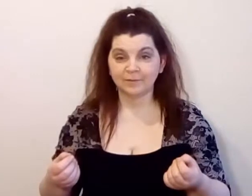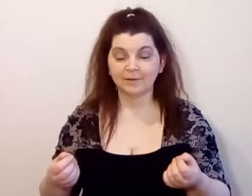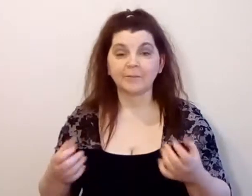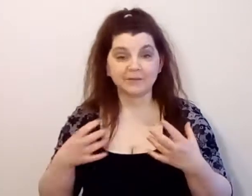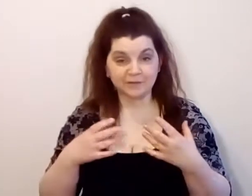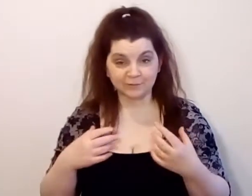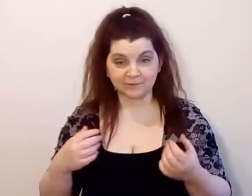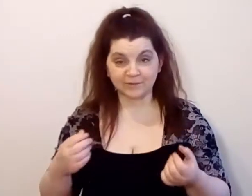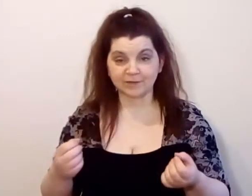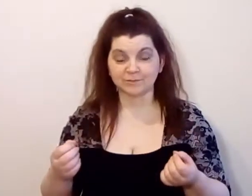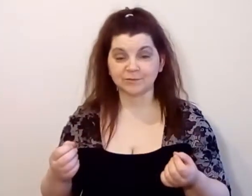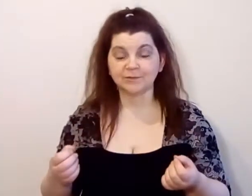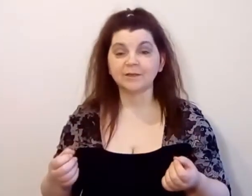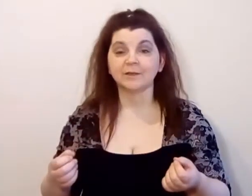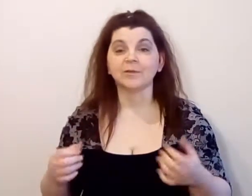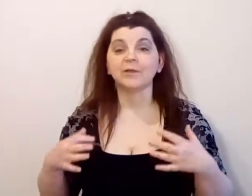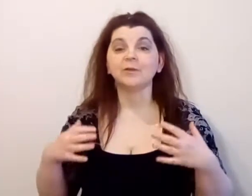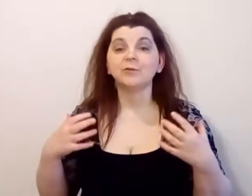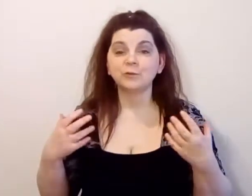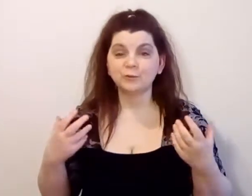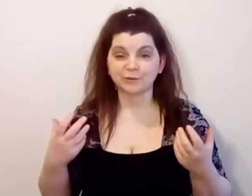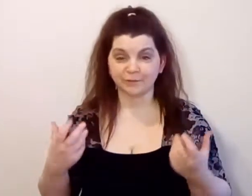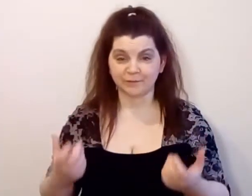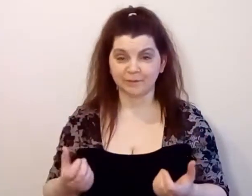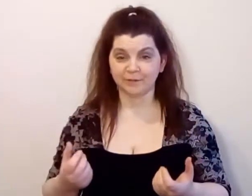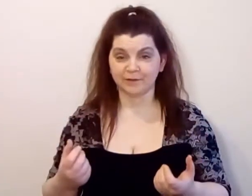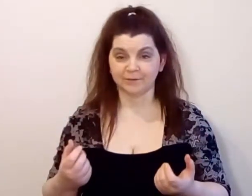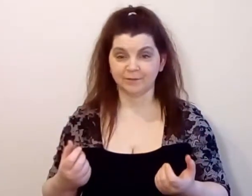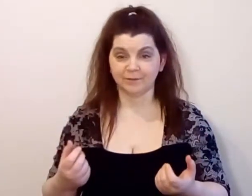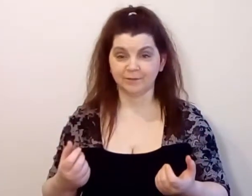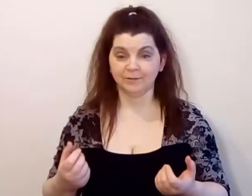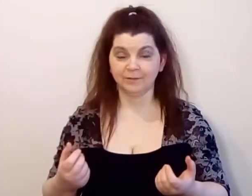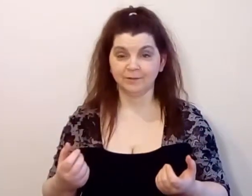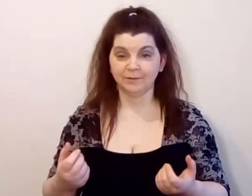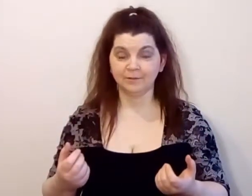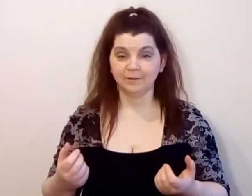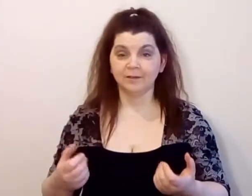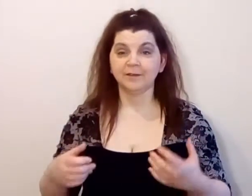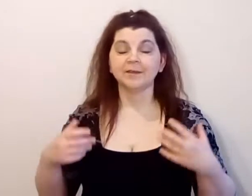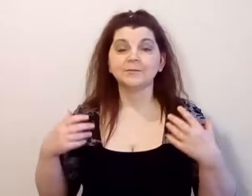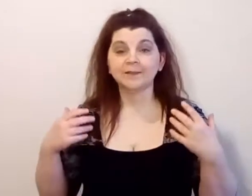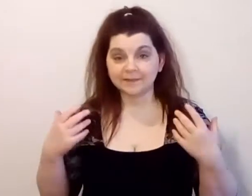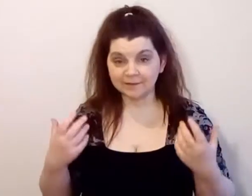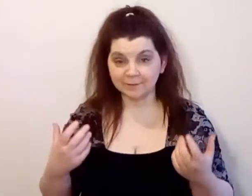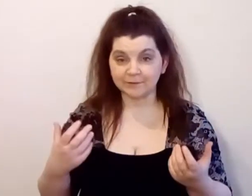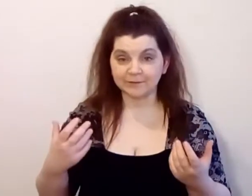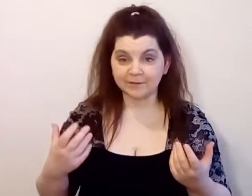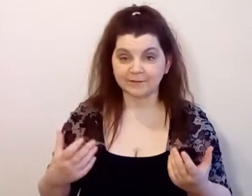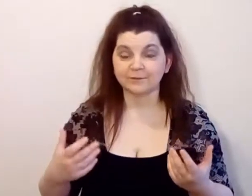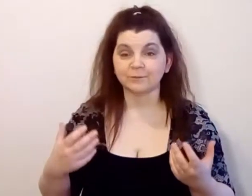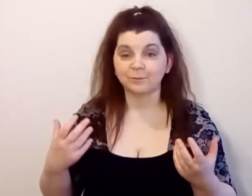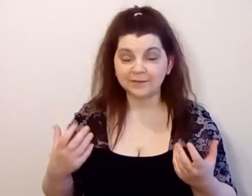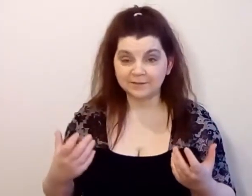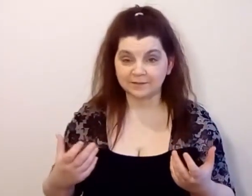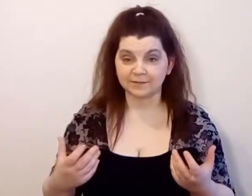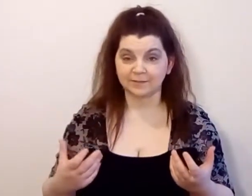Абсолютно в каждом человеке. Ее нужно вырабатывать. Если вы хотите пробегаться в бизнесе,